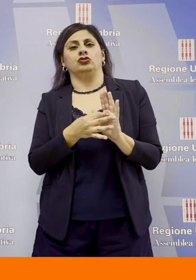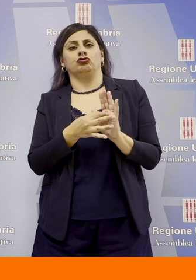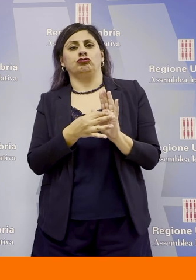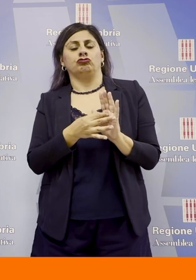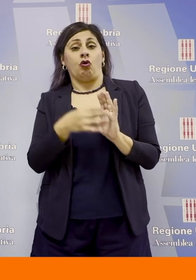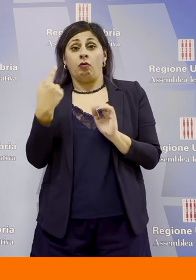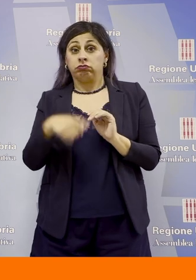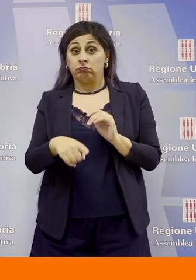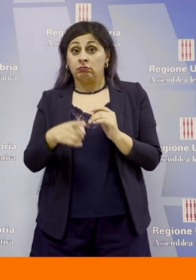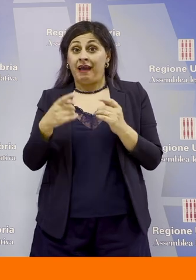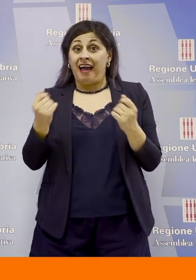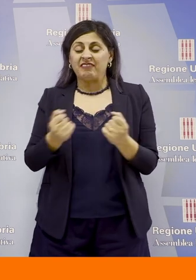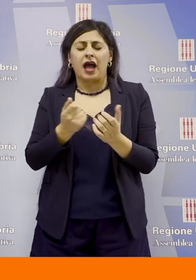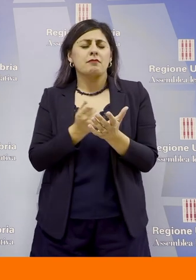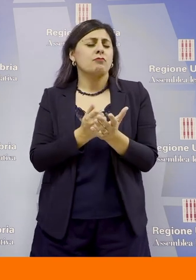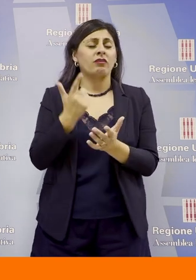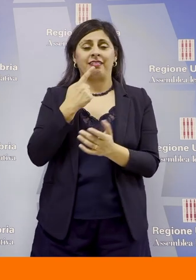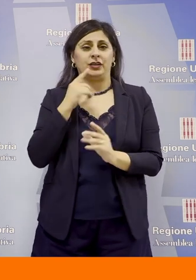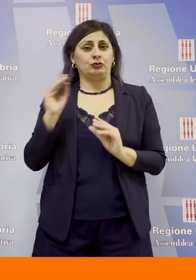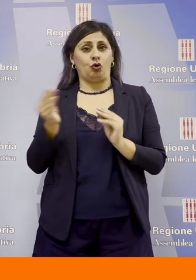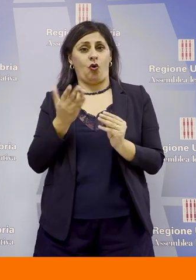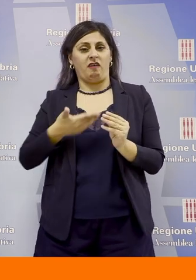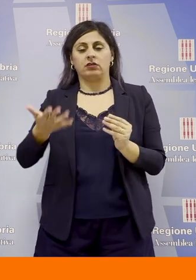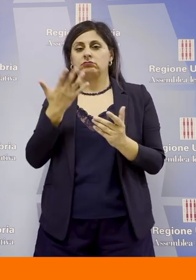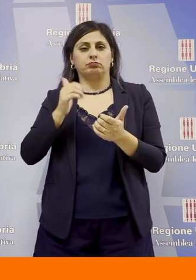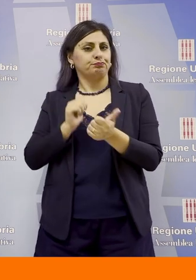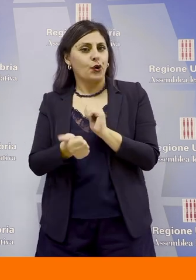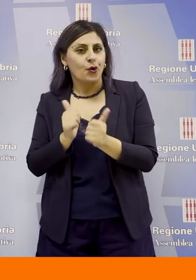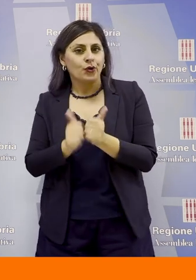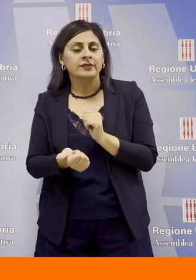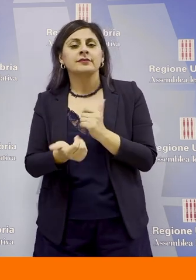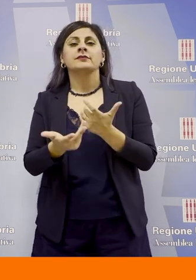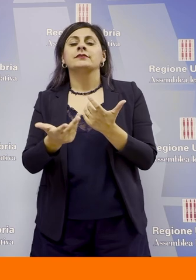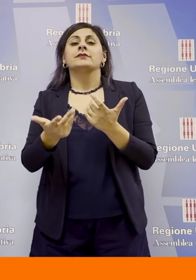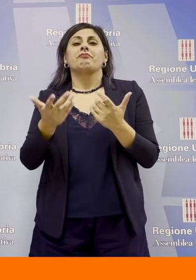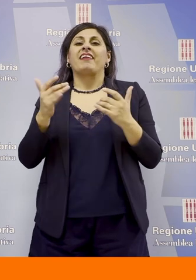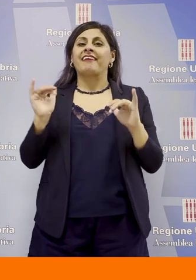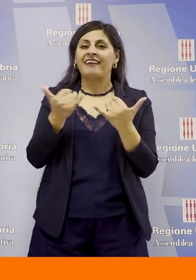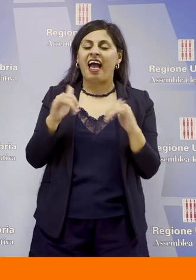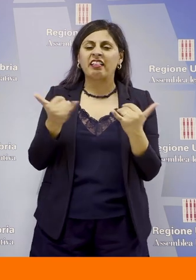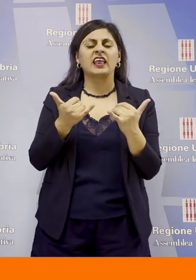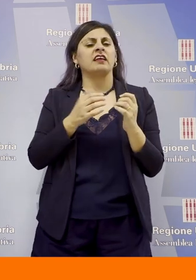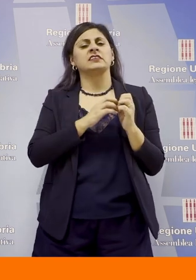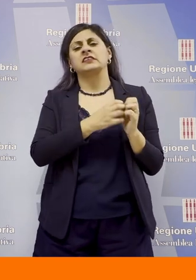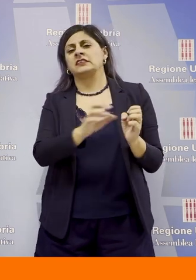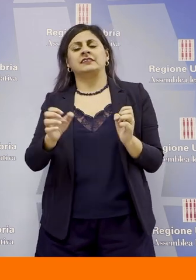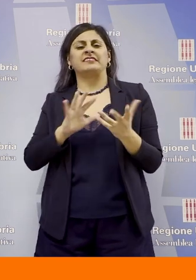importanti per i nostri giovani come le attività sportive, ricreative e quant'altro stiamo